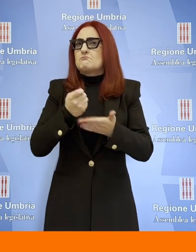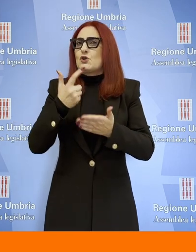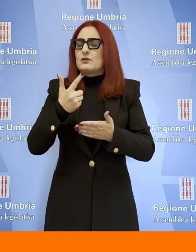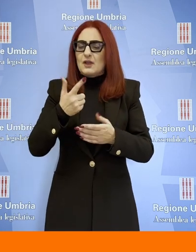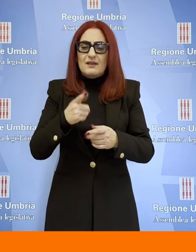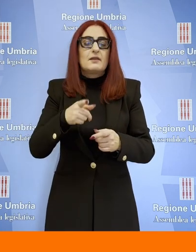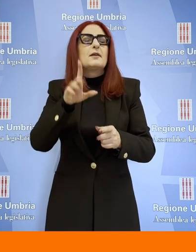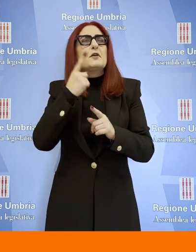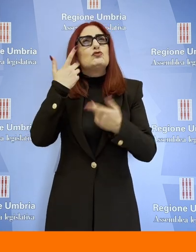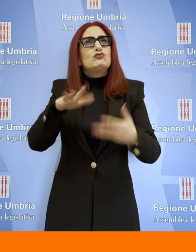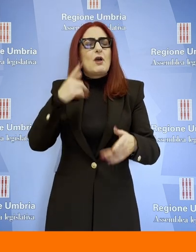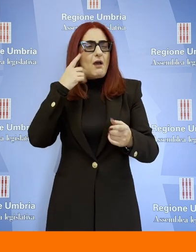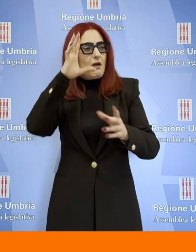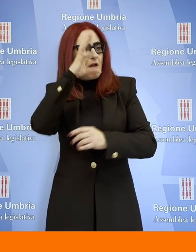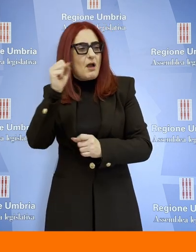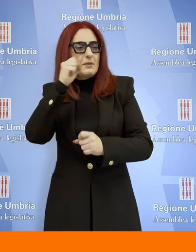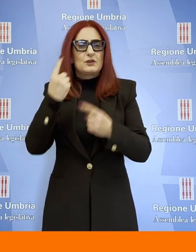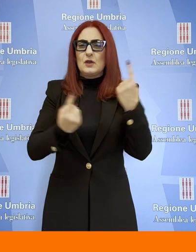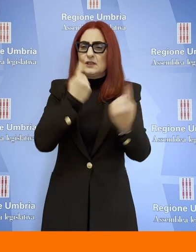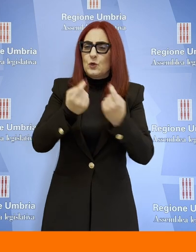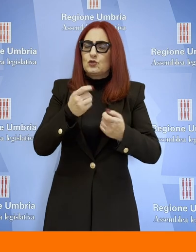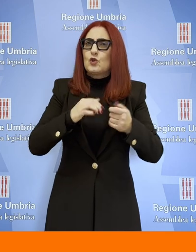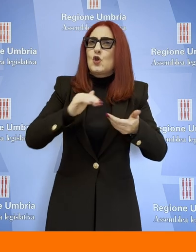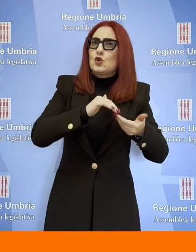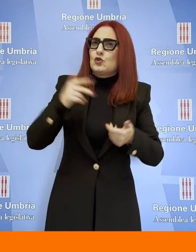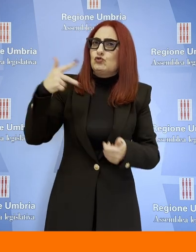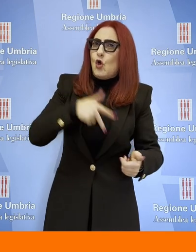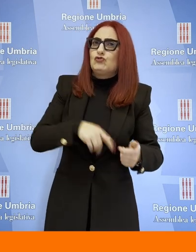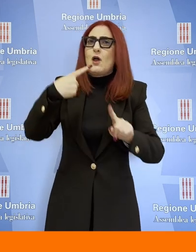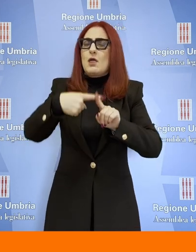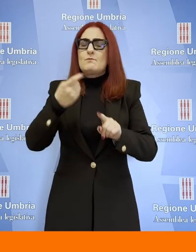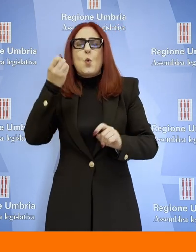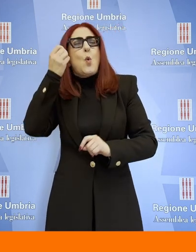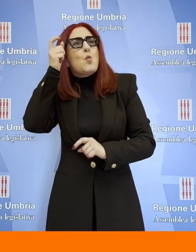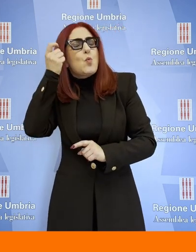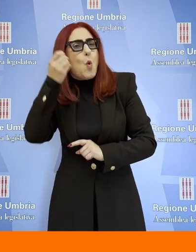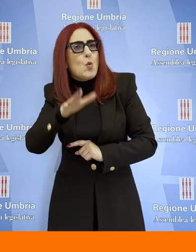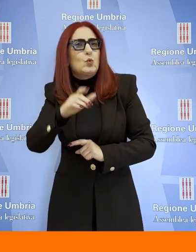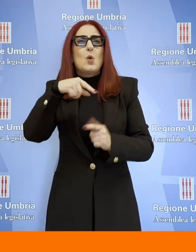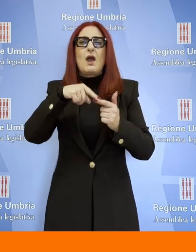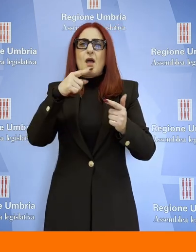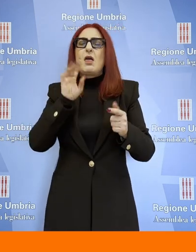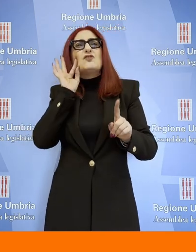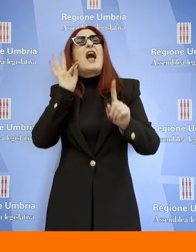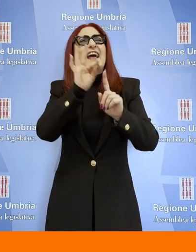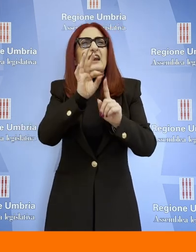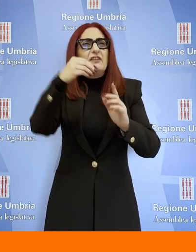culturale con alcuni riferimenti soprattutto alla tutela delle